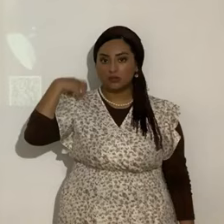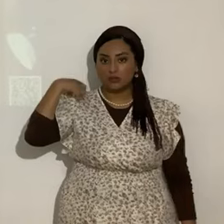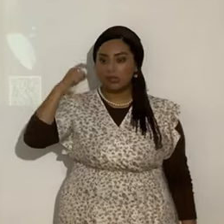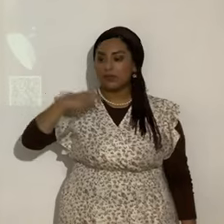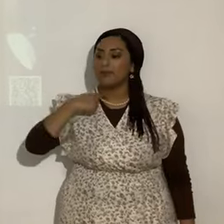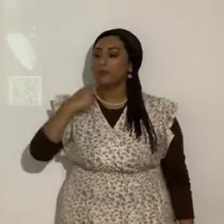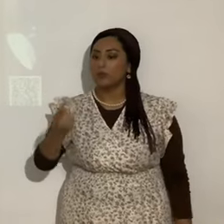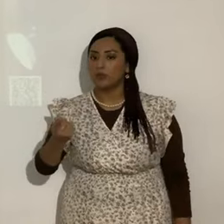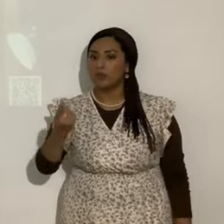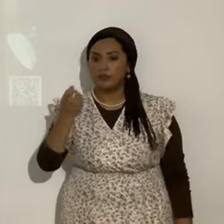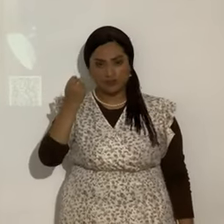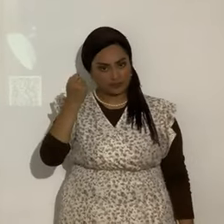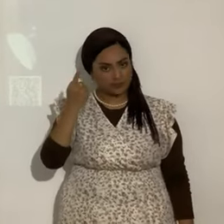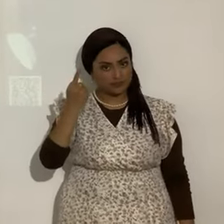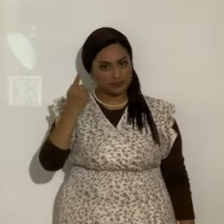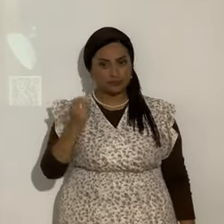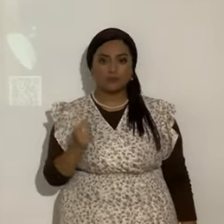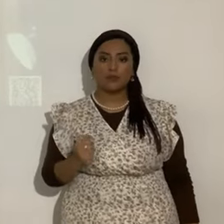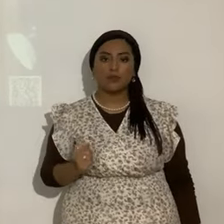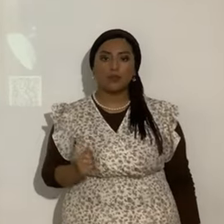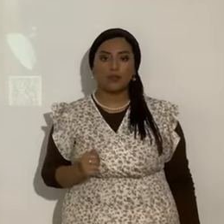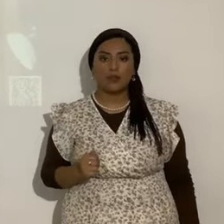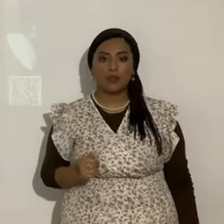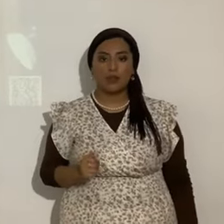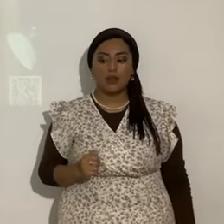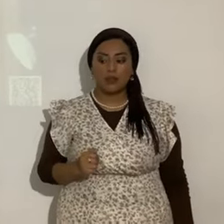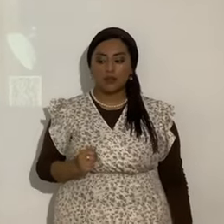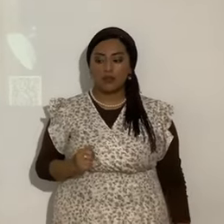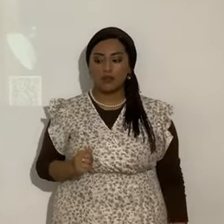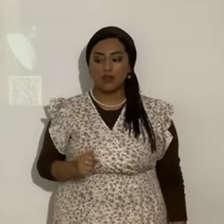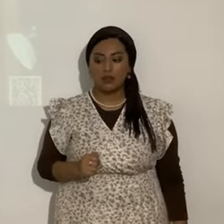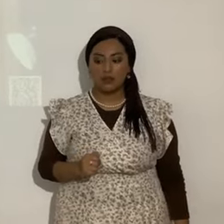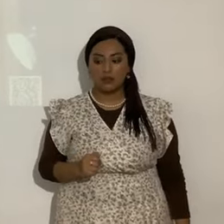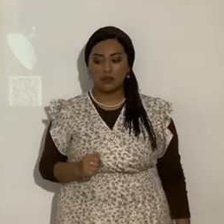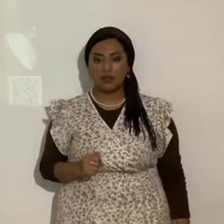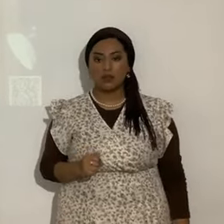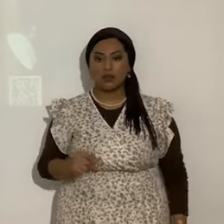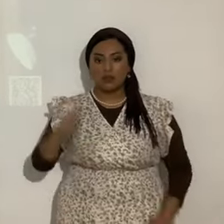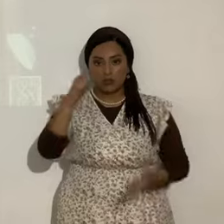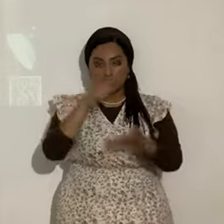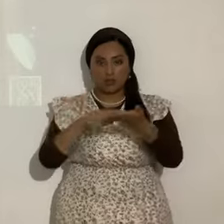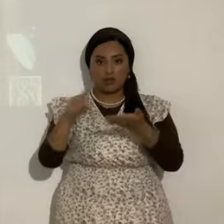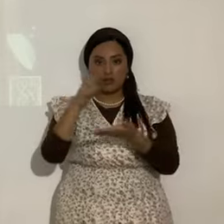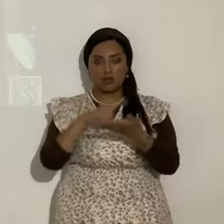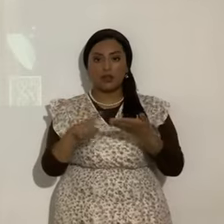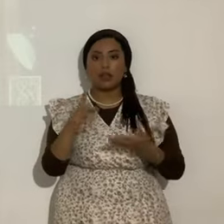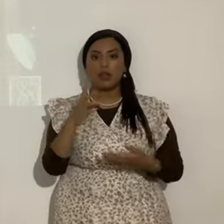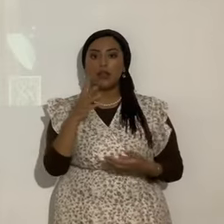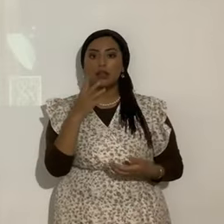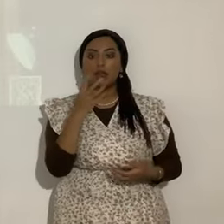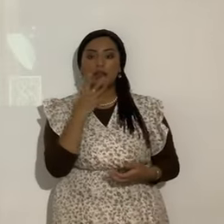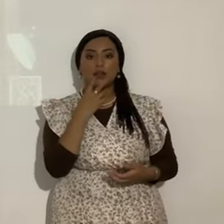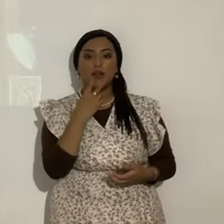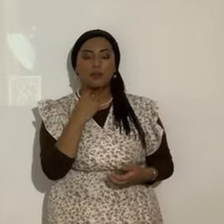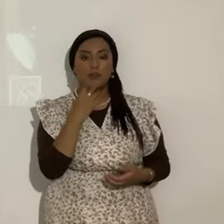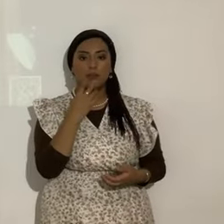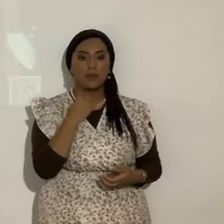No sé si me estoy dando a entender. Entonces, a ver, vamos a Hebreos, hermanos. Vamos a la carta de los Hebreos.